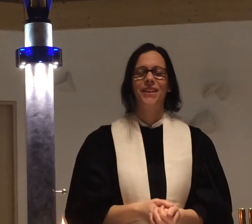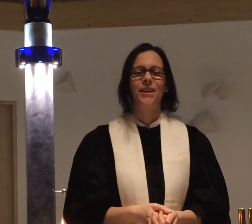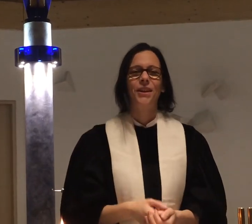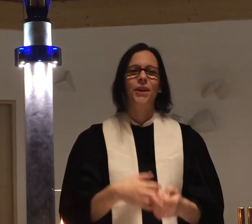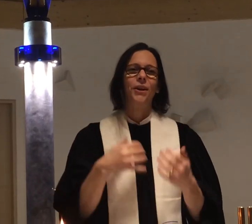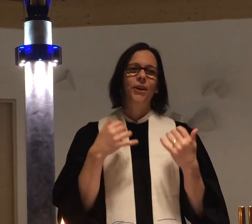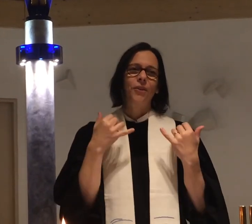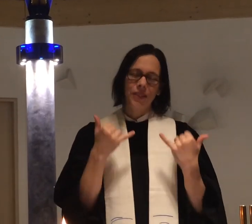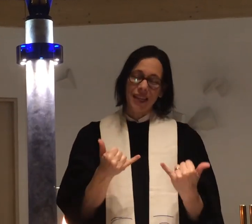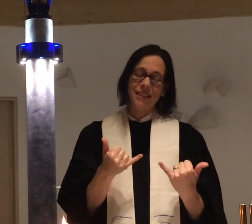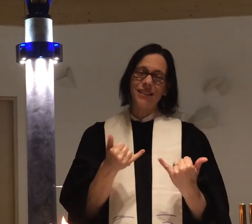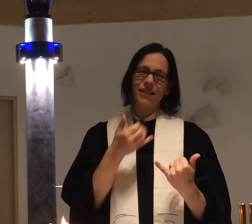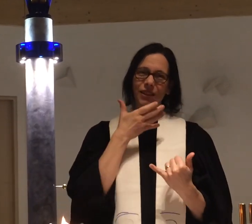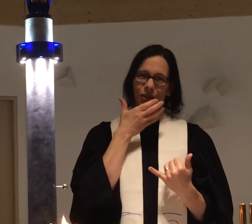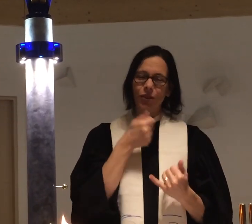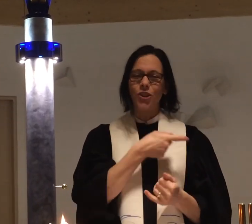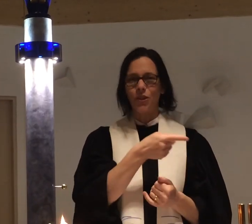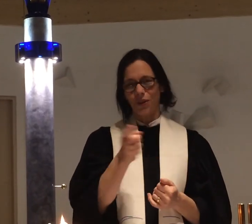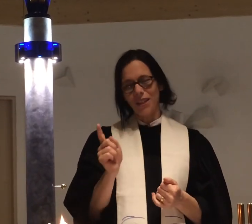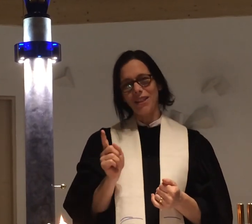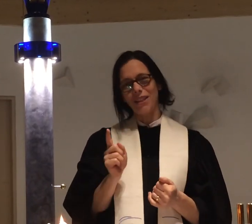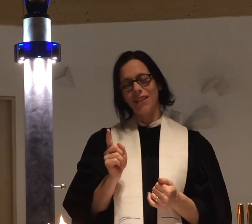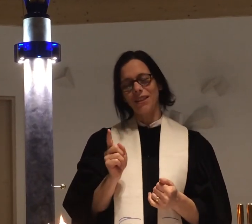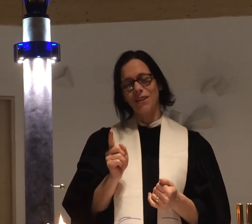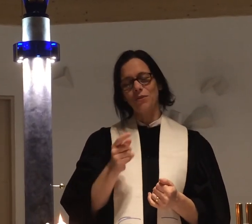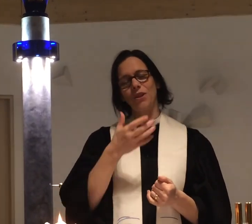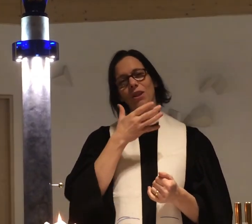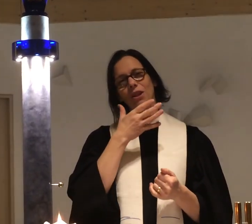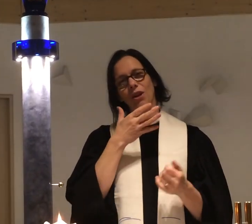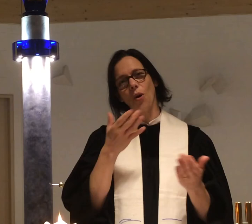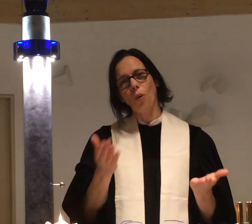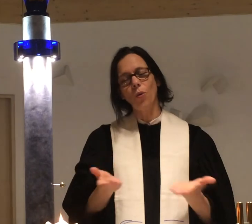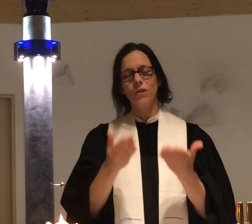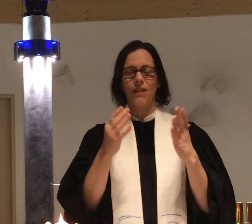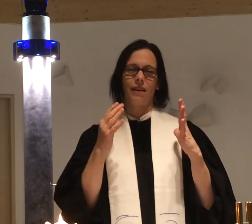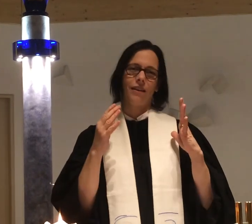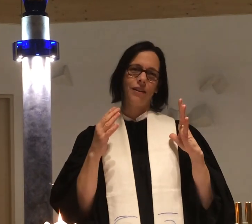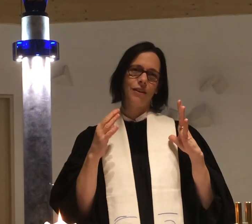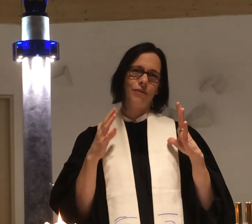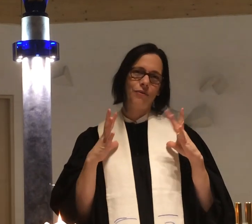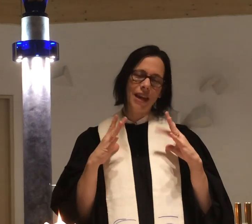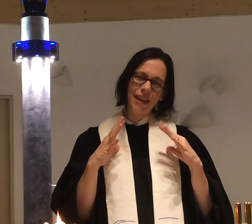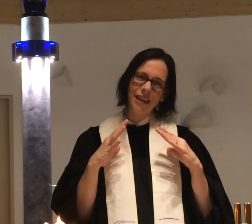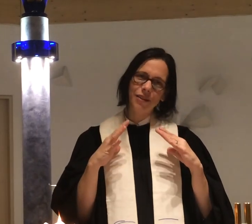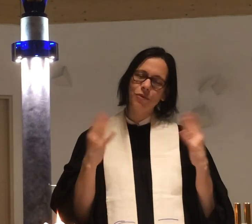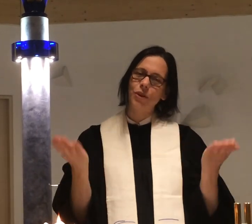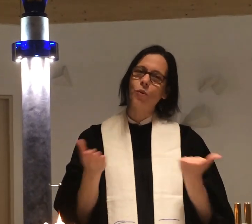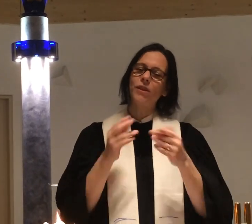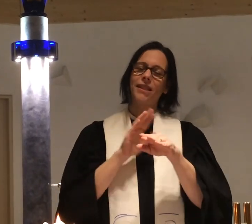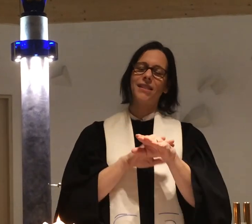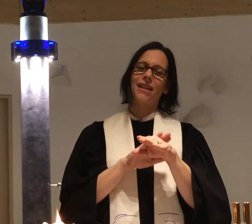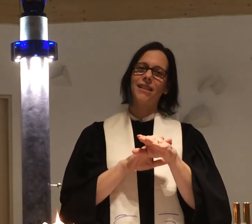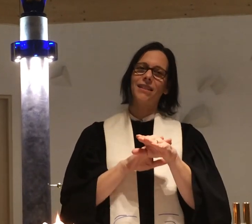Und jetzt wünsche ich euch für die Osterferien, für die Osterzeit